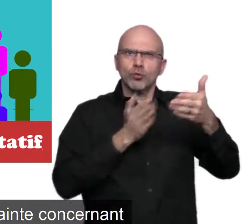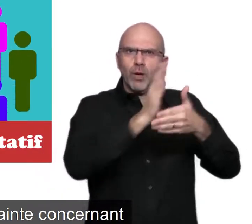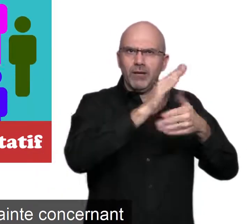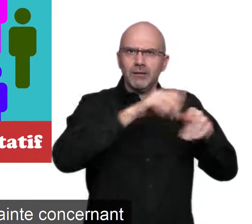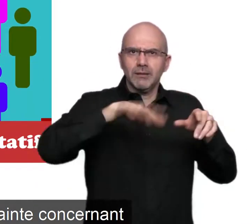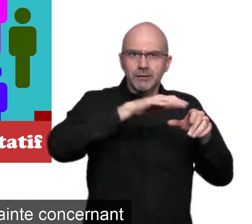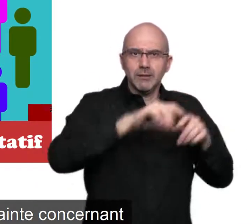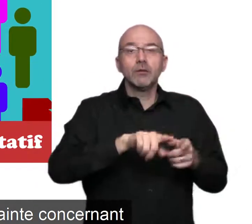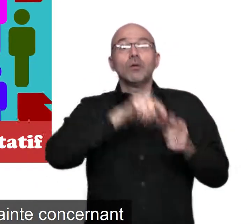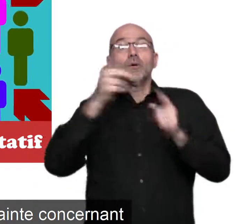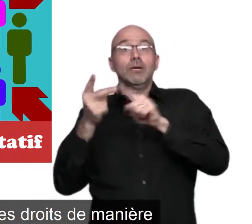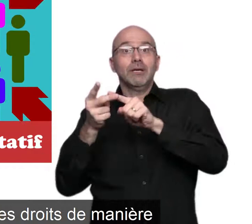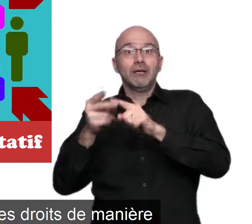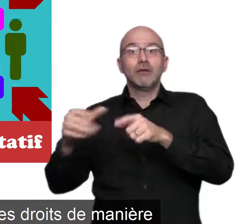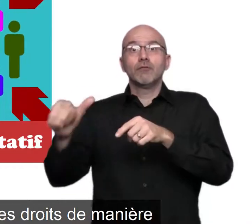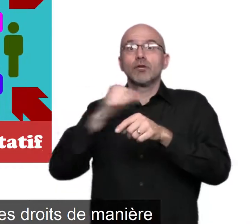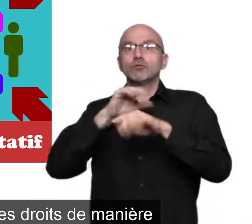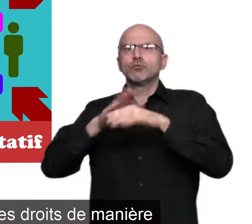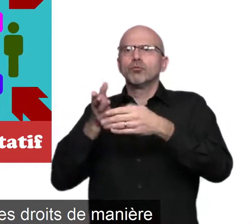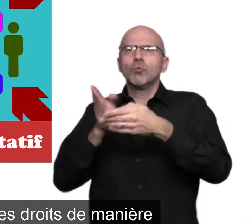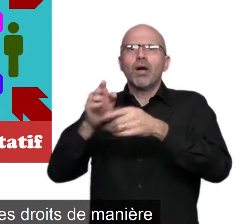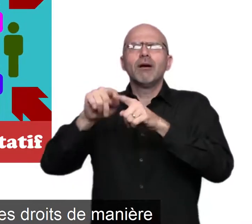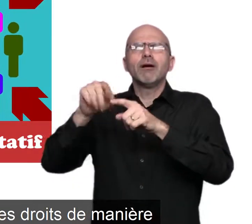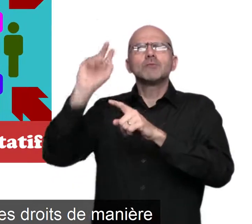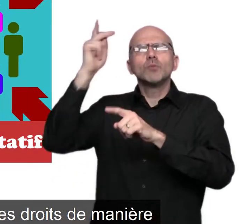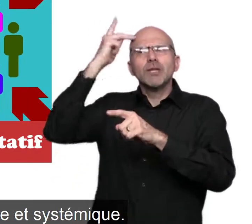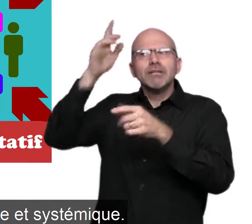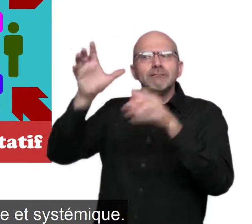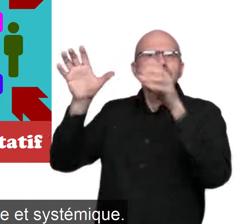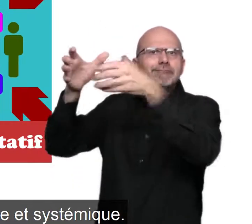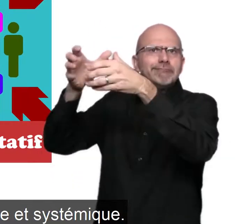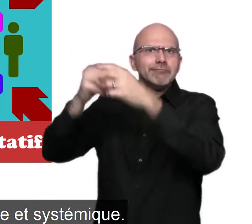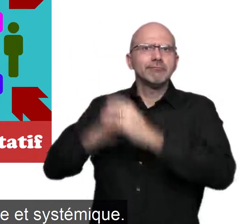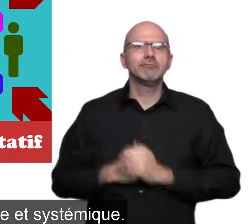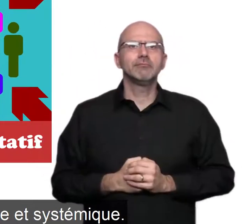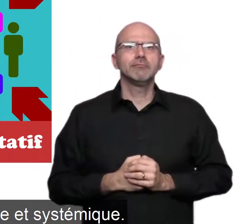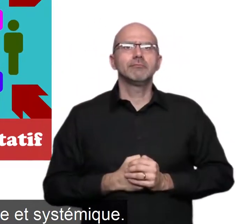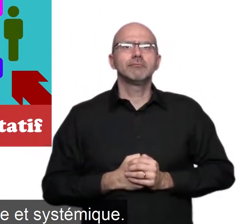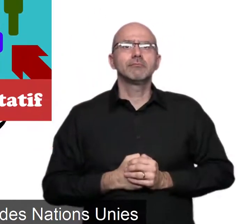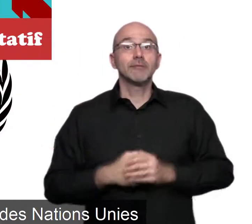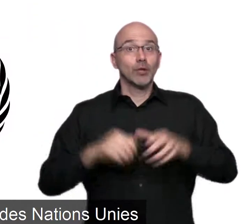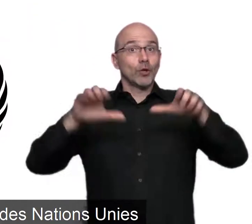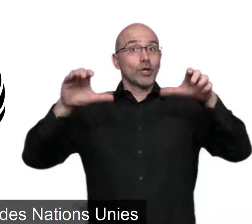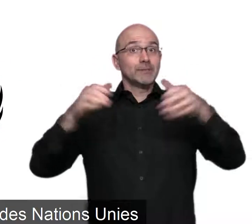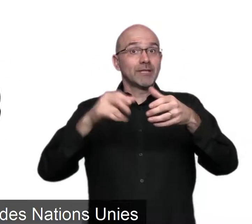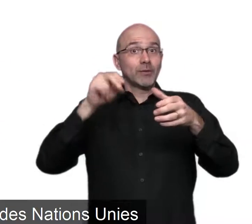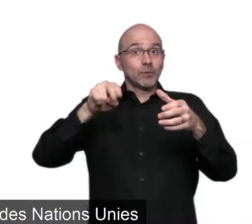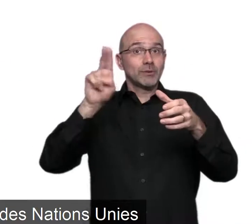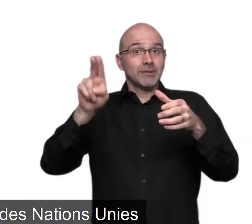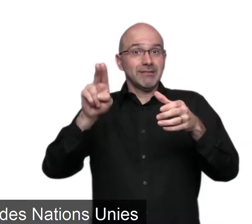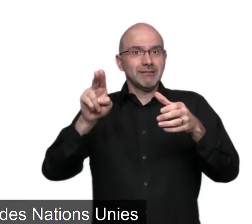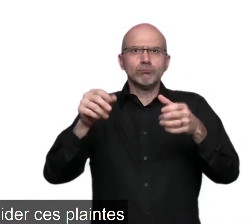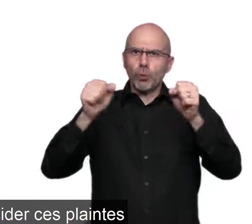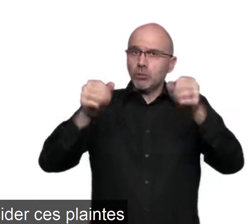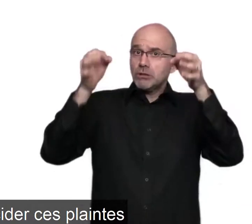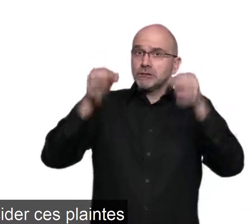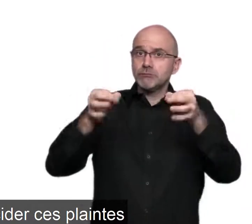une plainte concernant la violation des droits d'une manière plus large et systémique. La Communité des Nations Unies peut décider ces